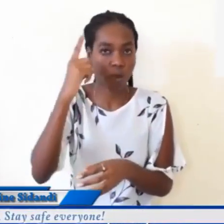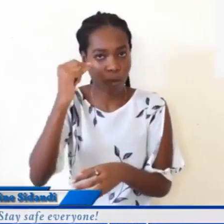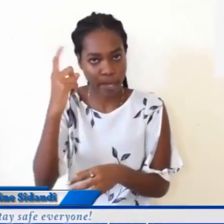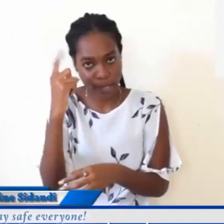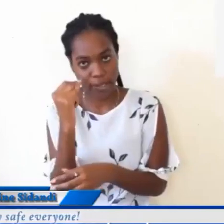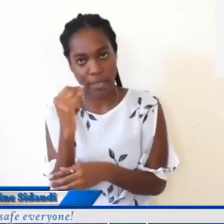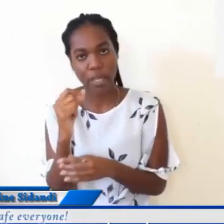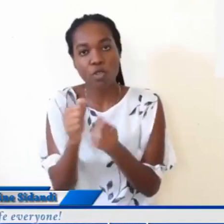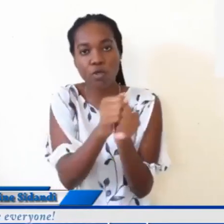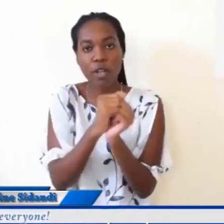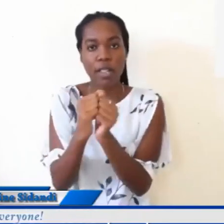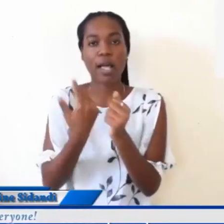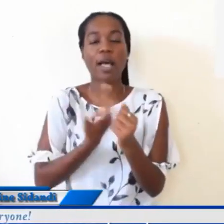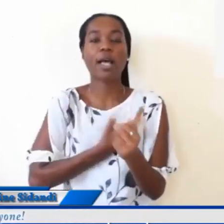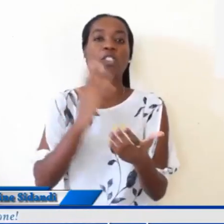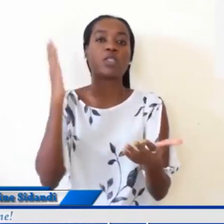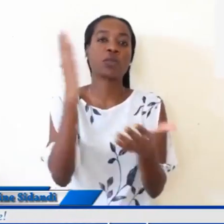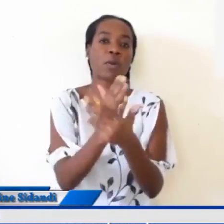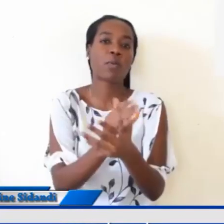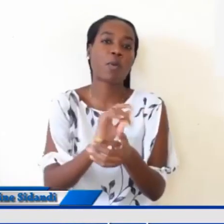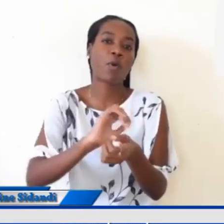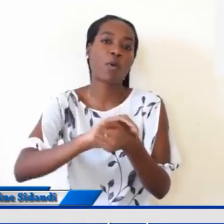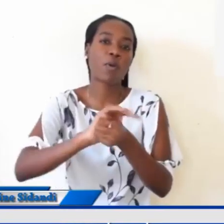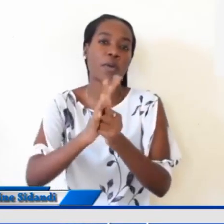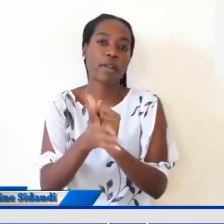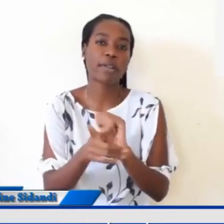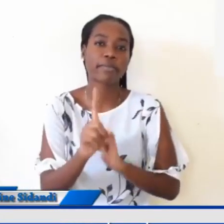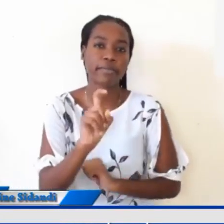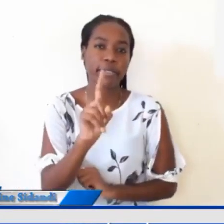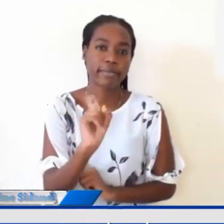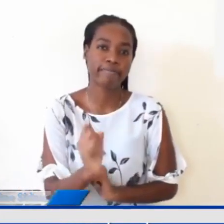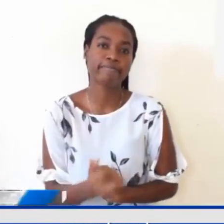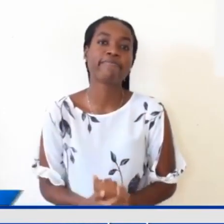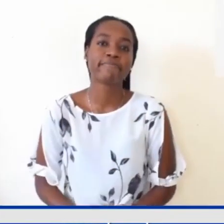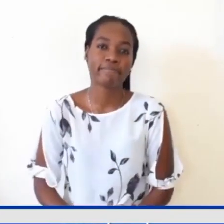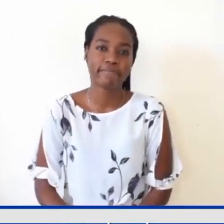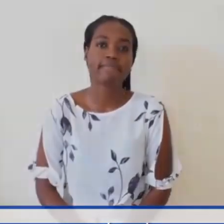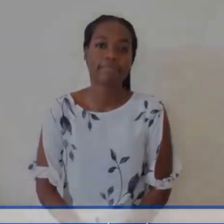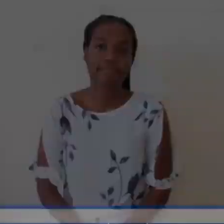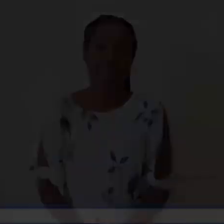msalaba mwikundu Mombasa. Pamoja, tukomeshe korona. Pamoja, tukomeshe Pamoja, tukomeshe korona.